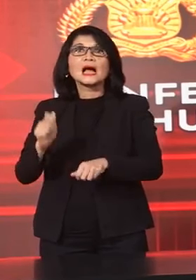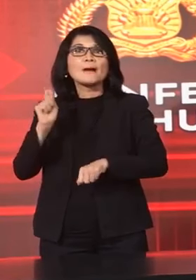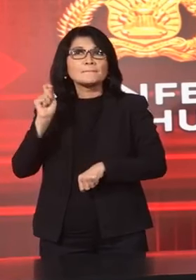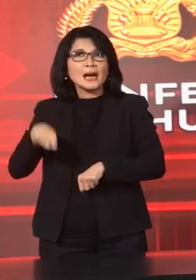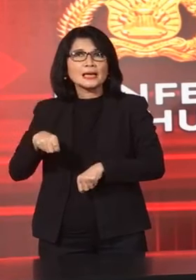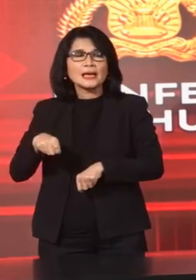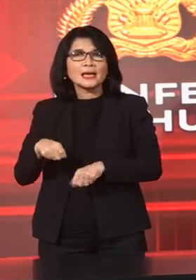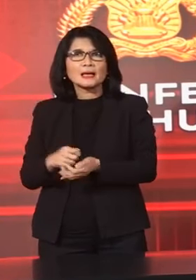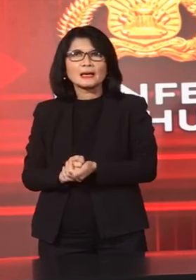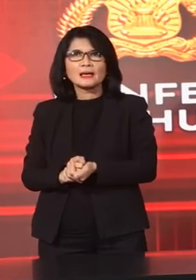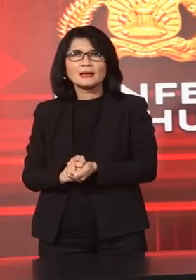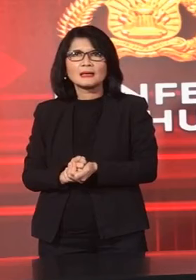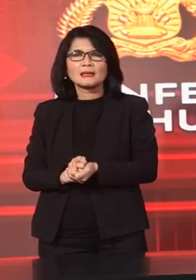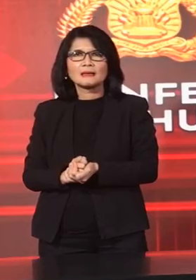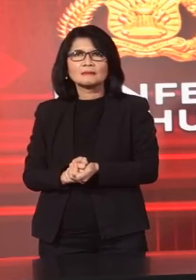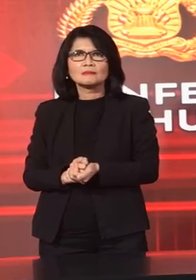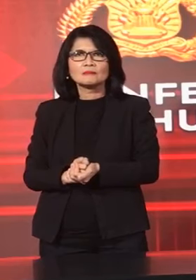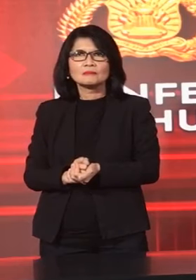Menggunakan